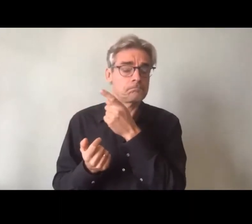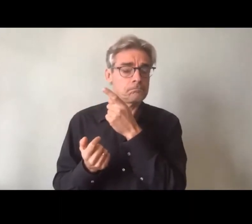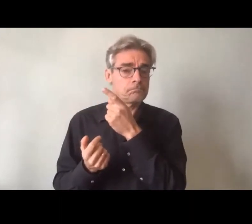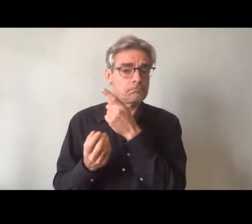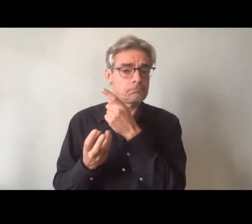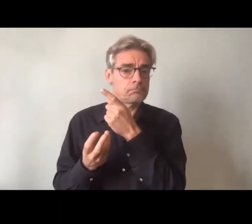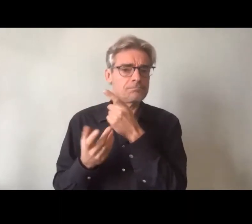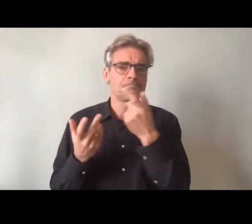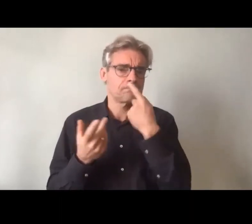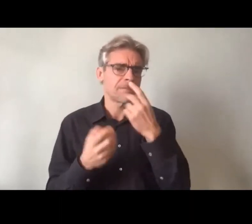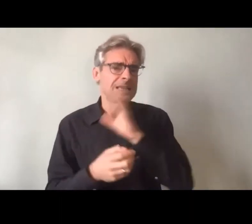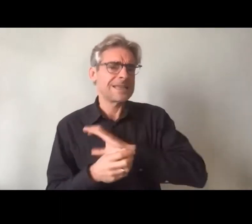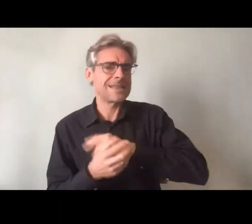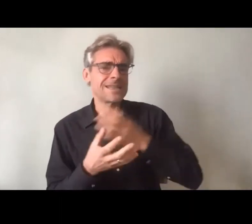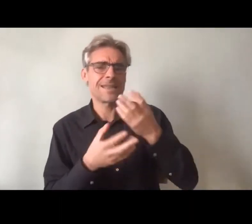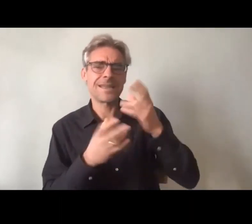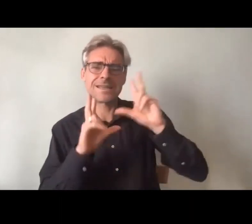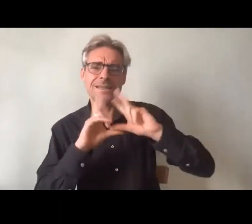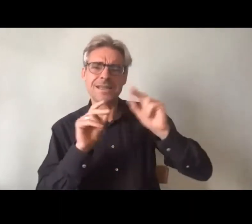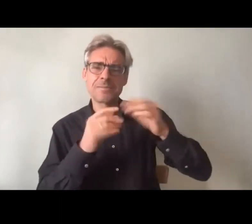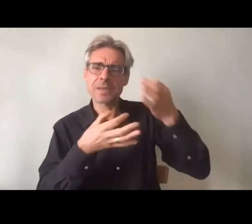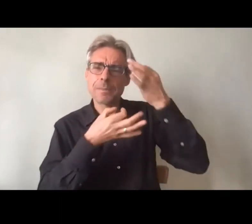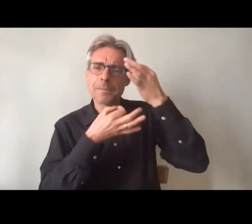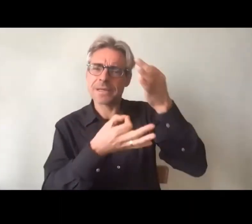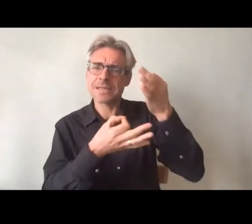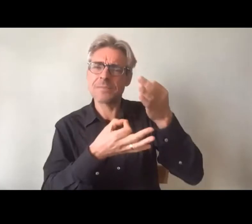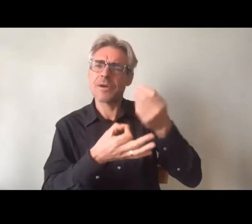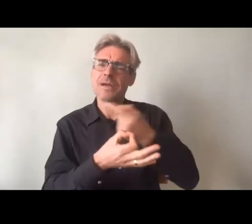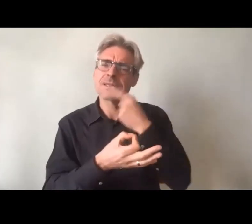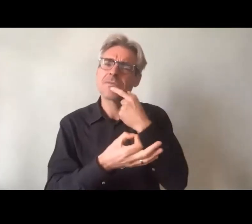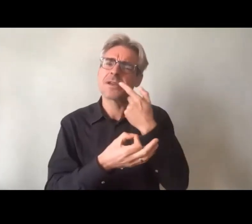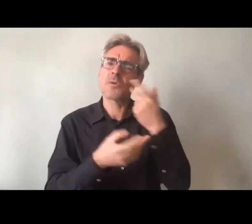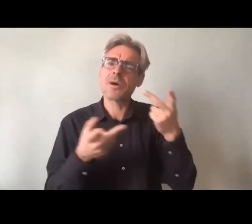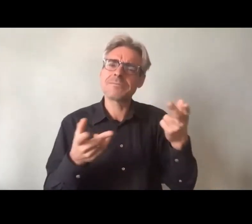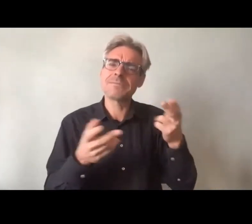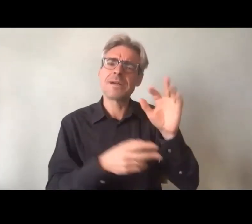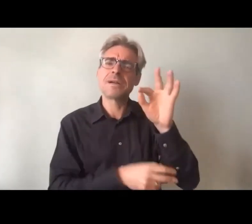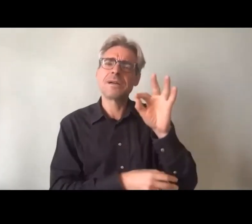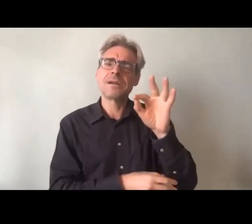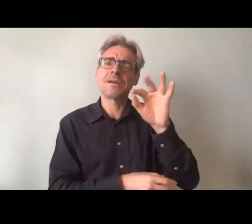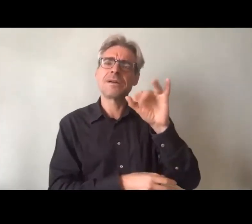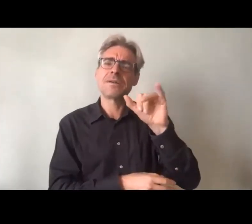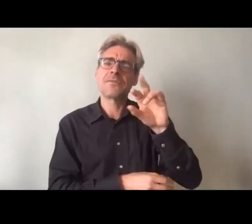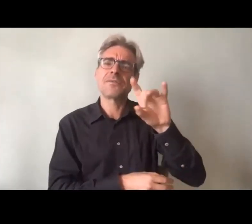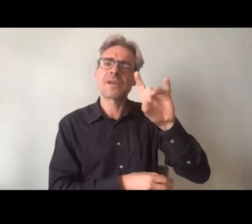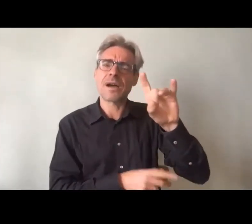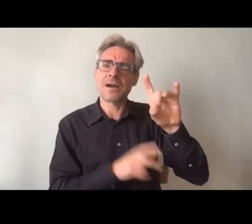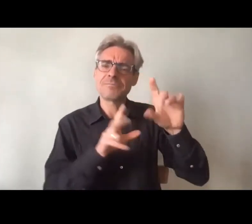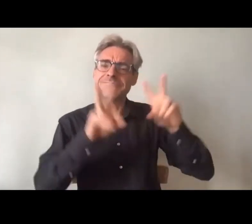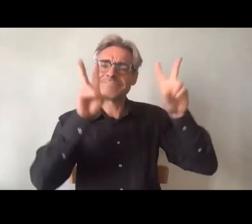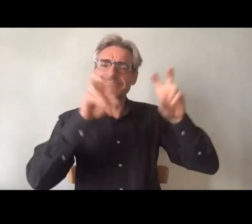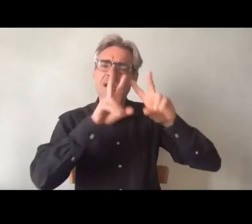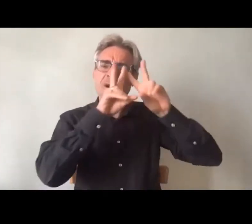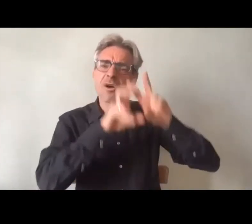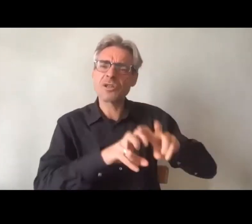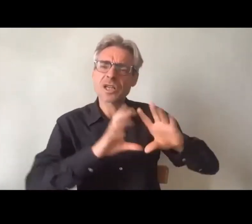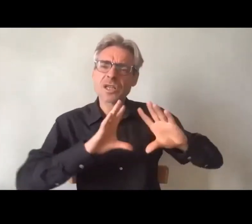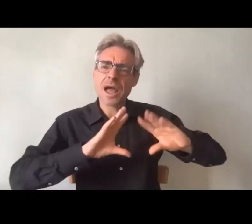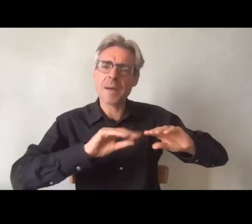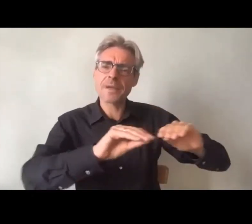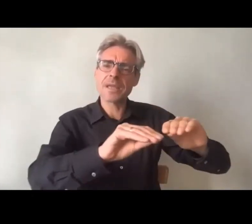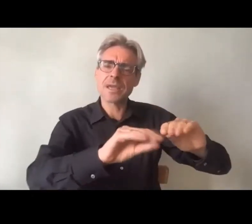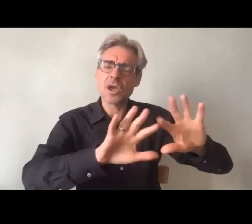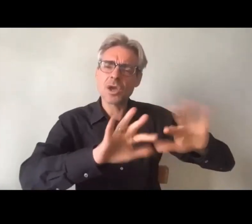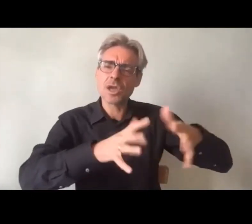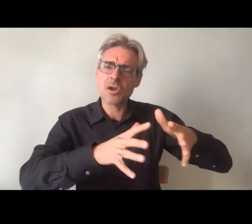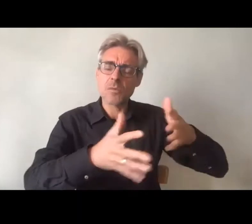de définir, de préciser un peu ce que la FIRA entend par recherche appliquée et comment on aborde ce